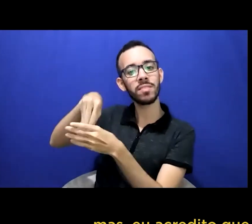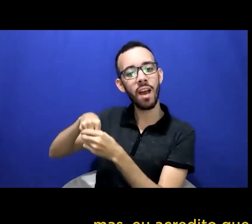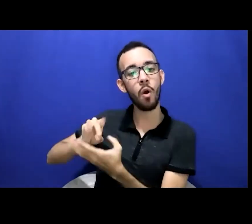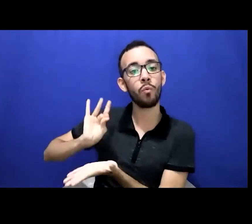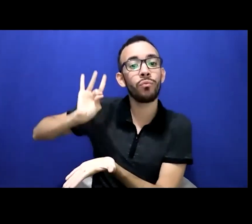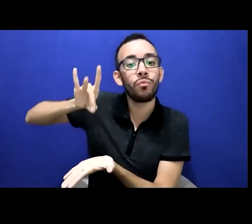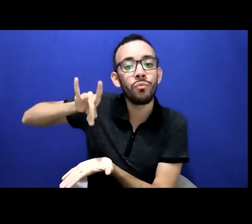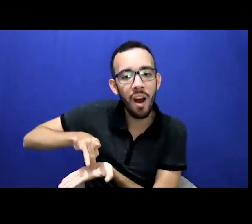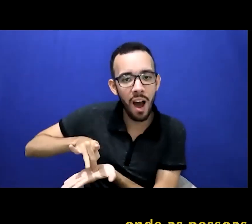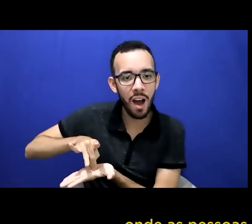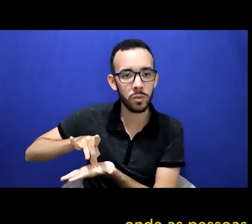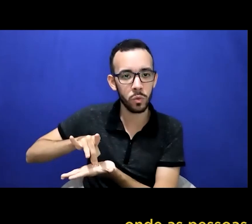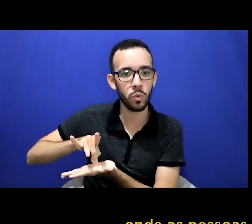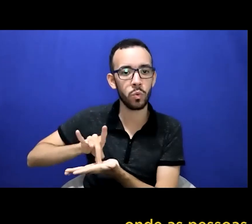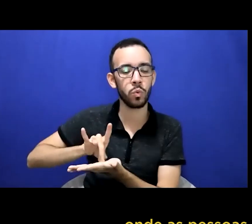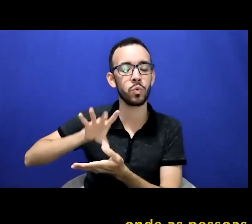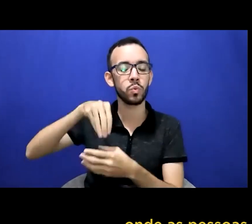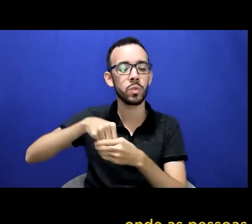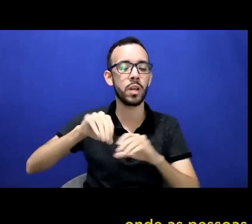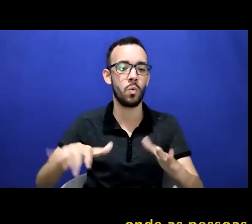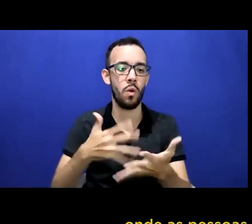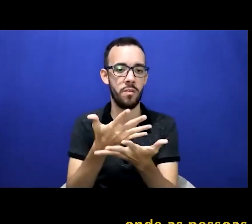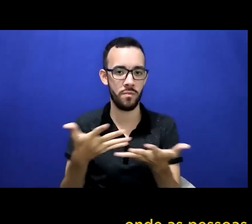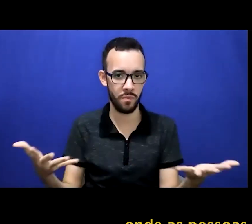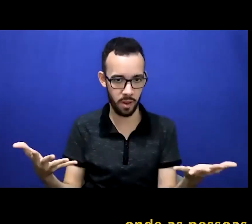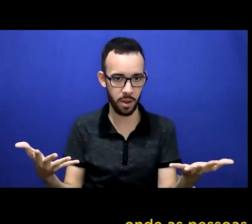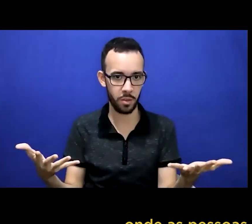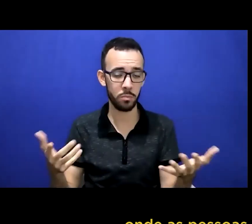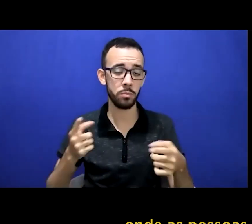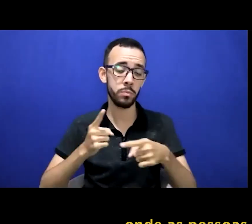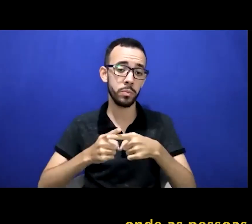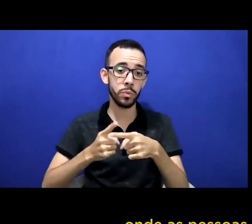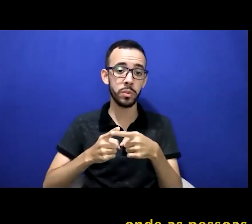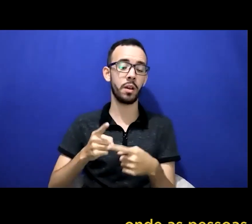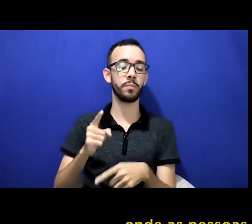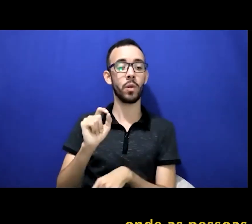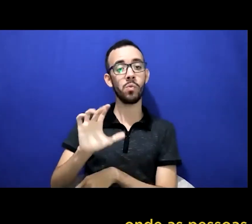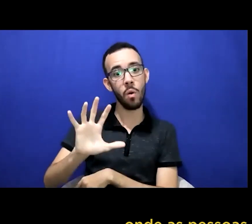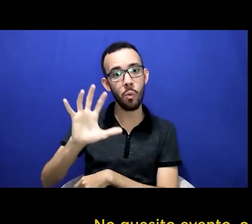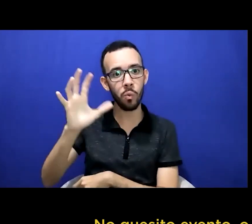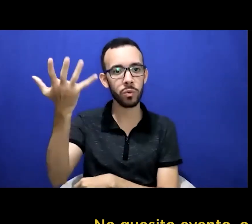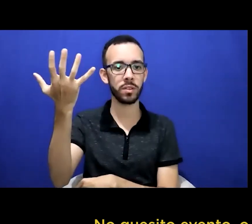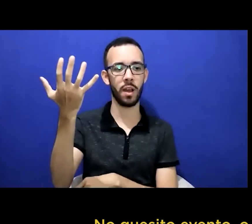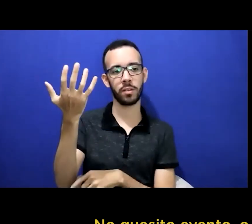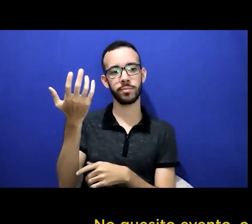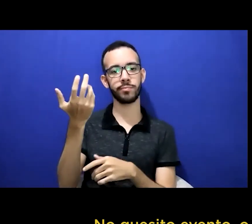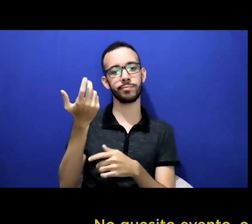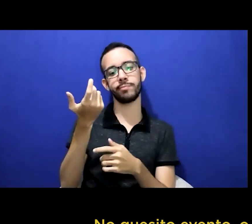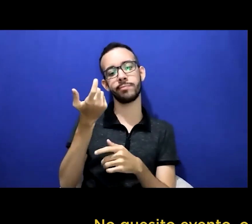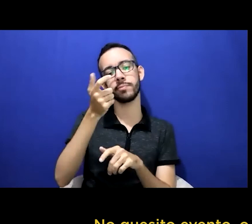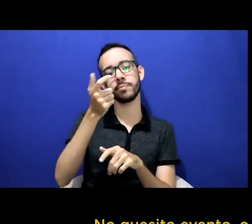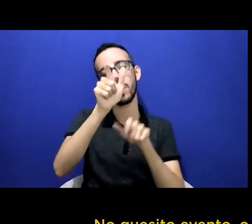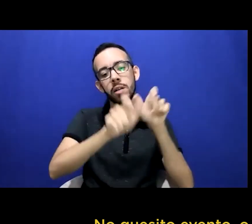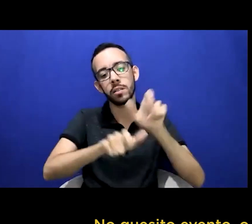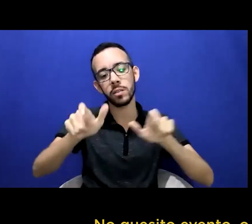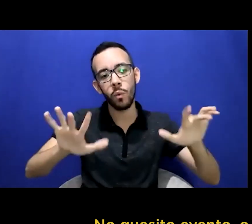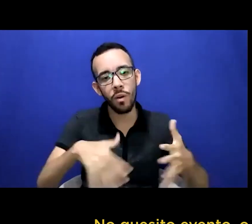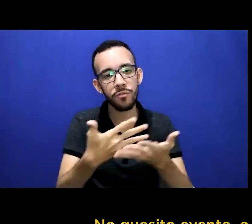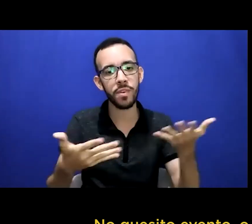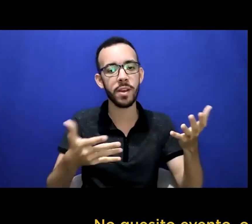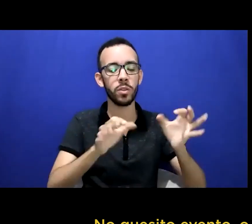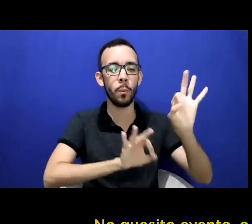onde as pessoas com deficiência vão se inserir e desenvolver. No quesito evento,